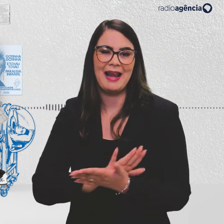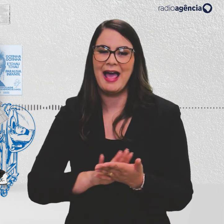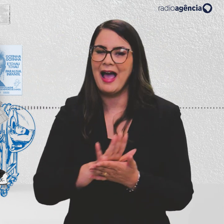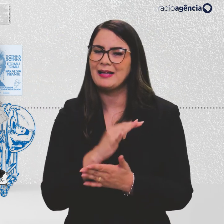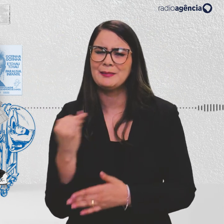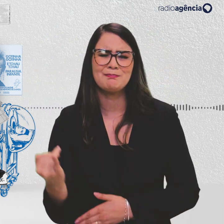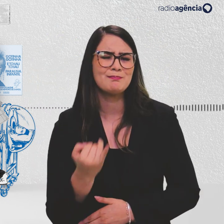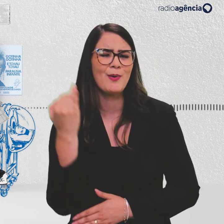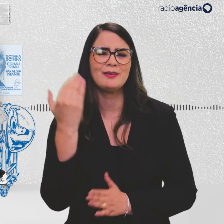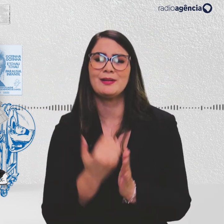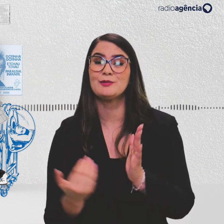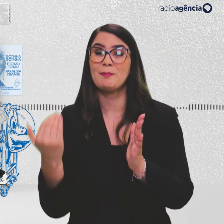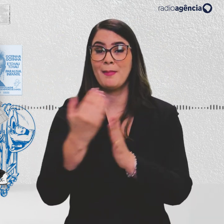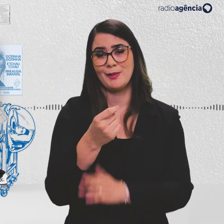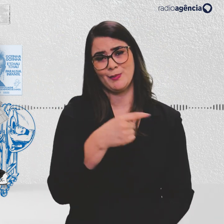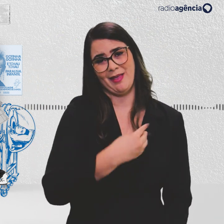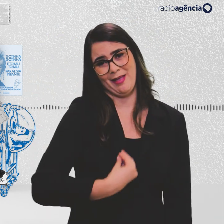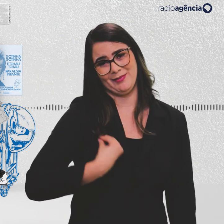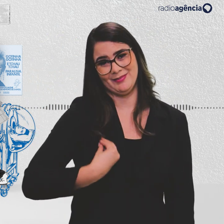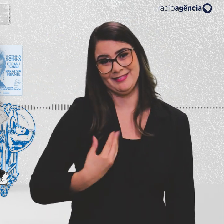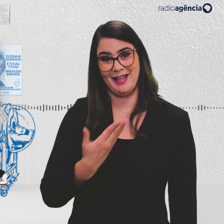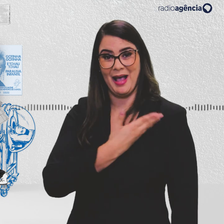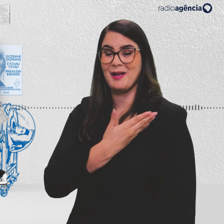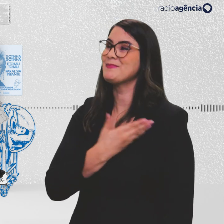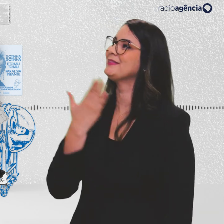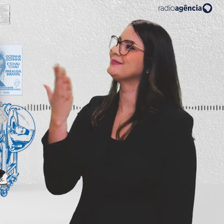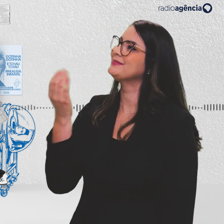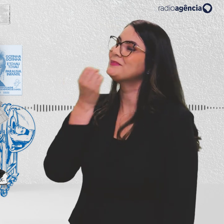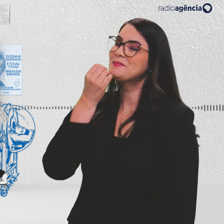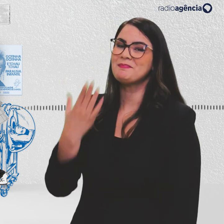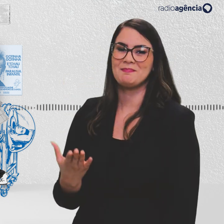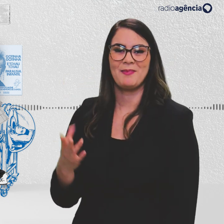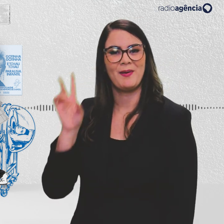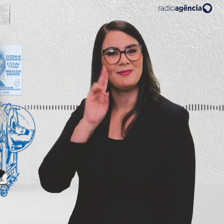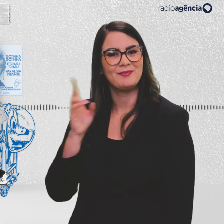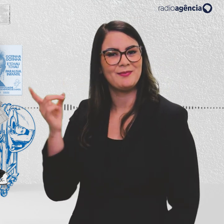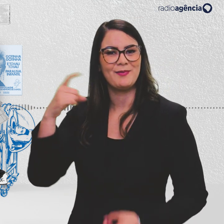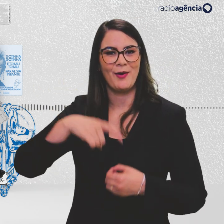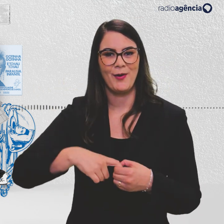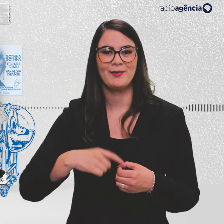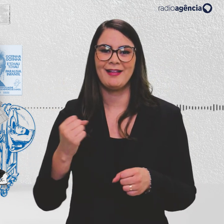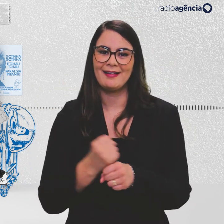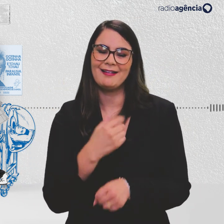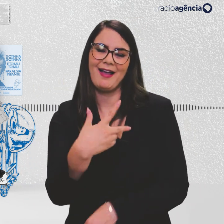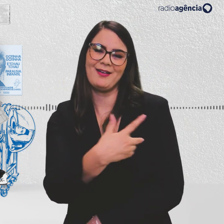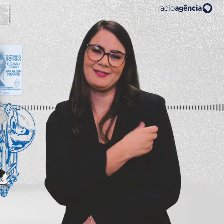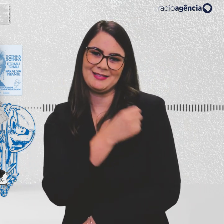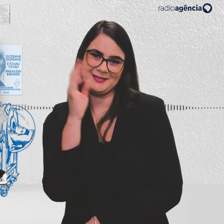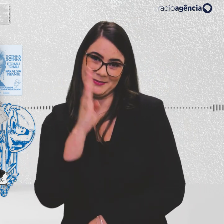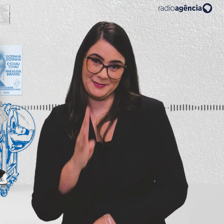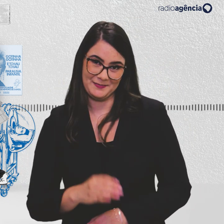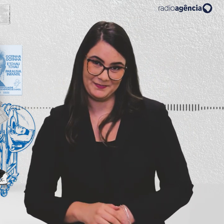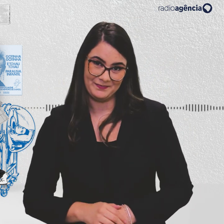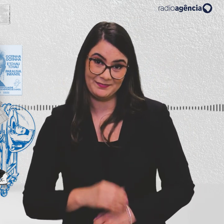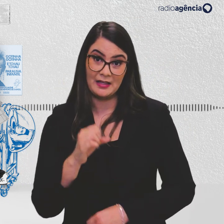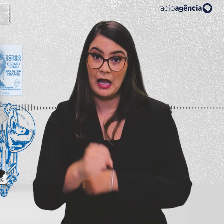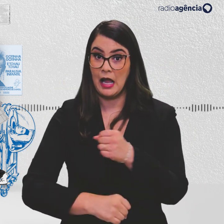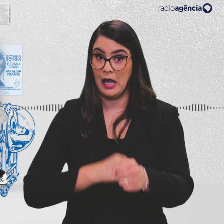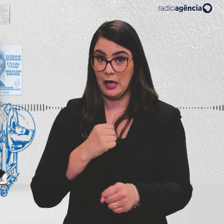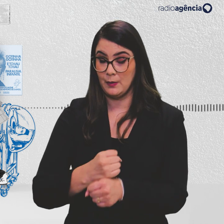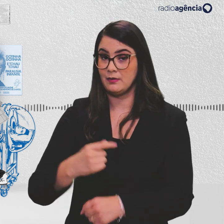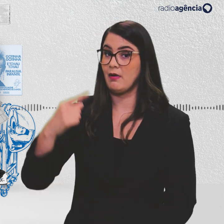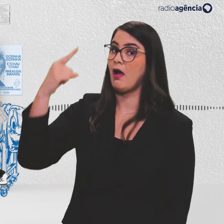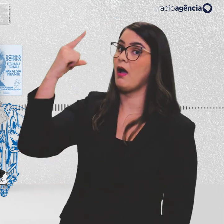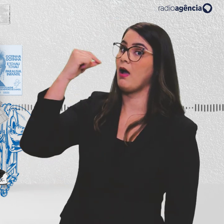mais importante do que a vida. Ei, amigo Zé Gotinha, que bom te ter de volta para reconstruir a vacinação do Brasil. No ano que vem, a vacina